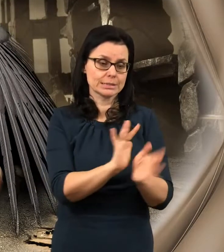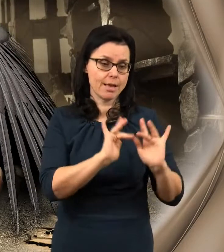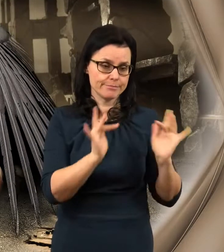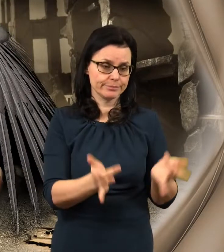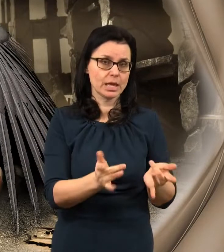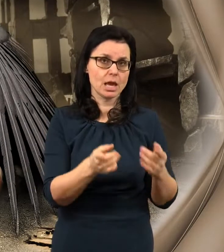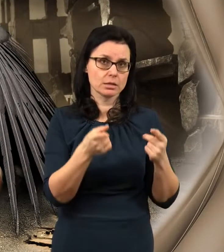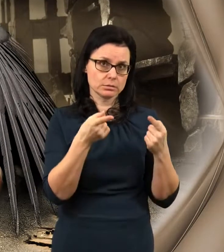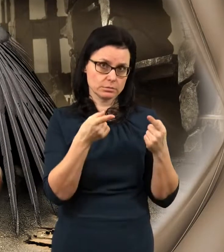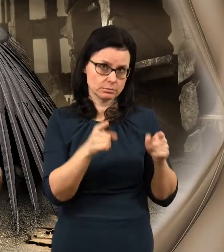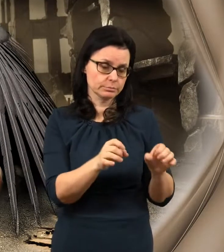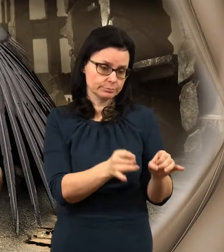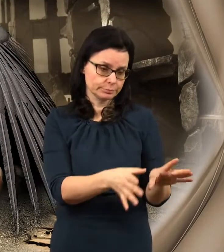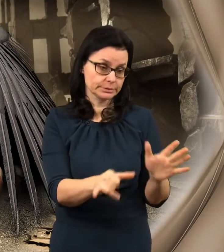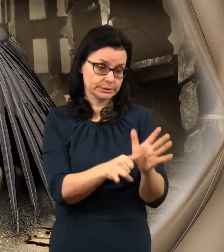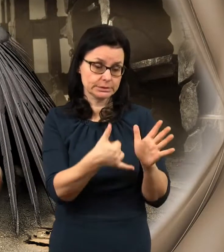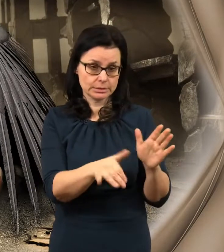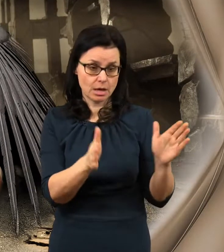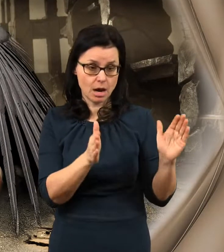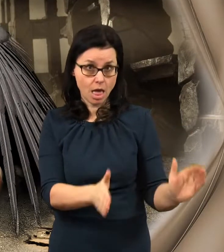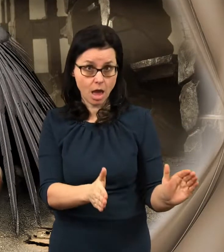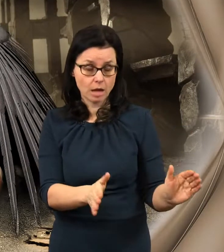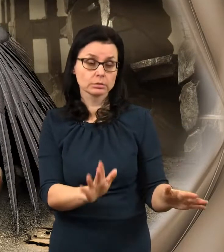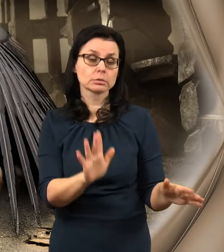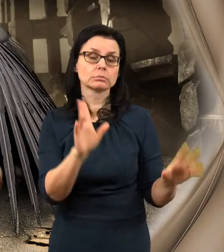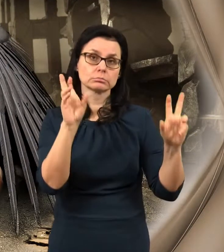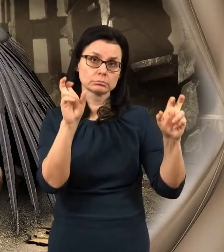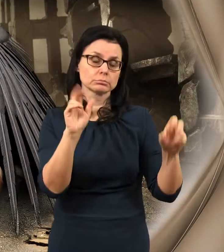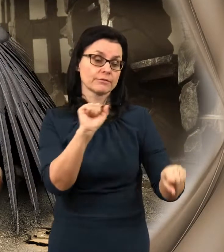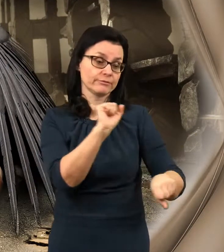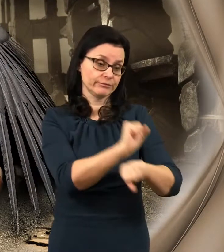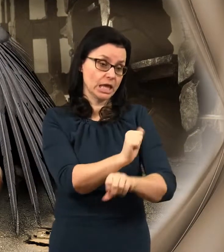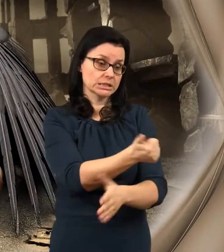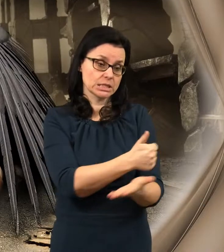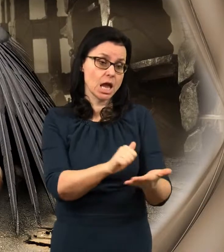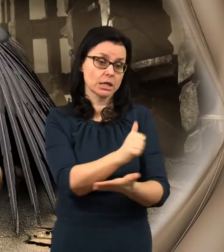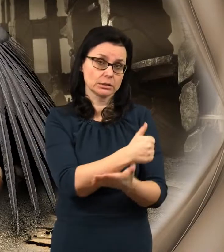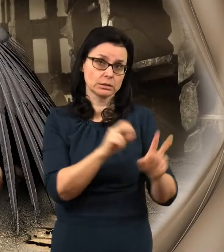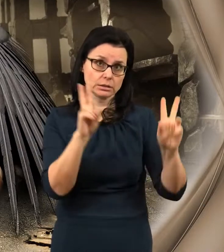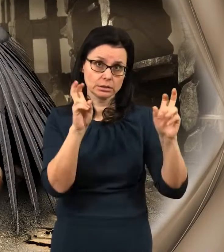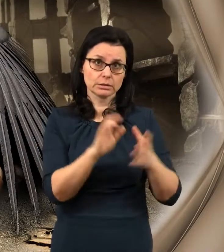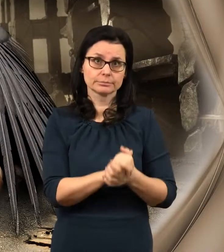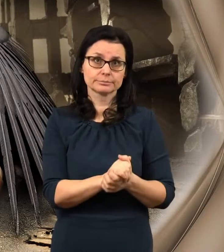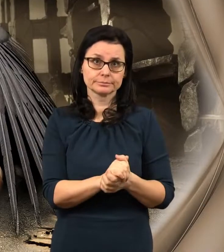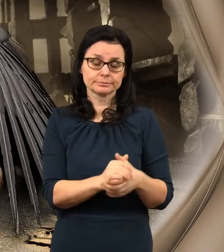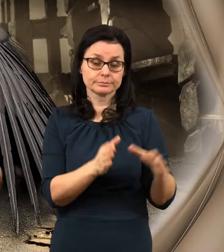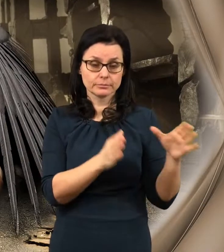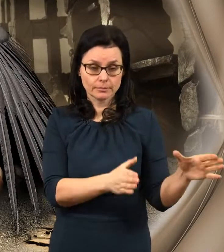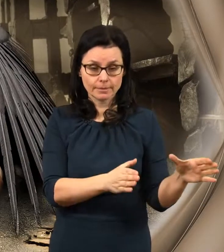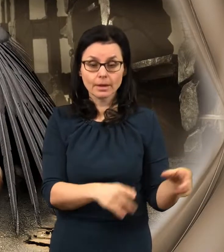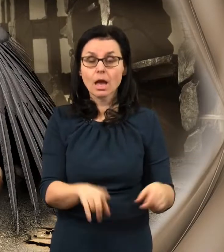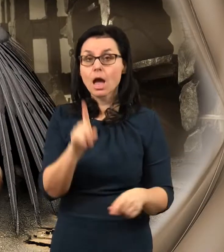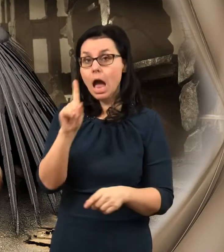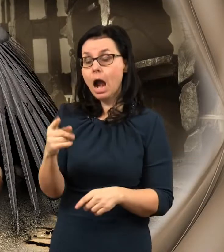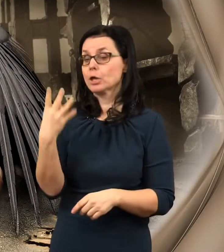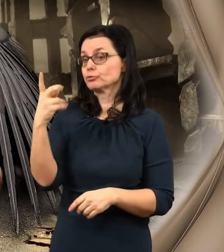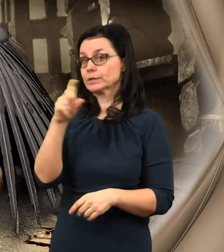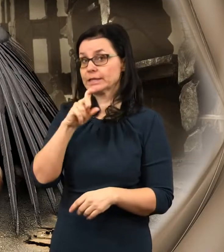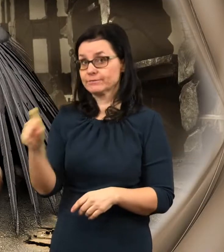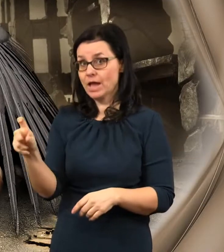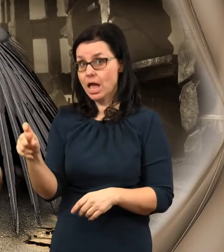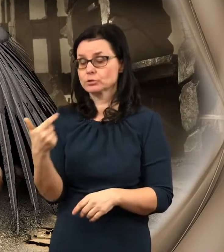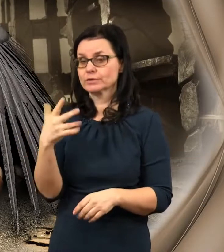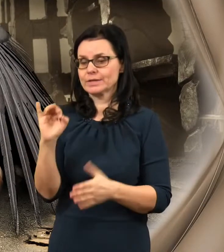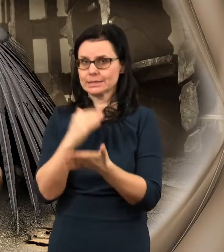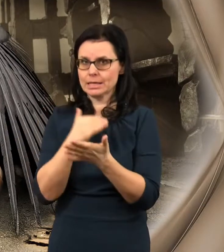Bude mít tady na světě takové vězení, samotku. Ale ve čtvrtém verši 20.